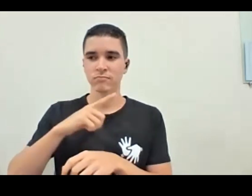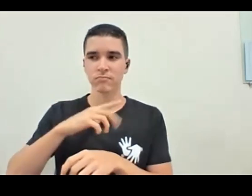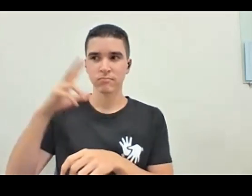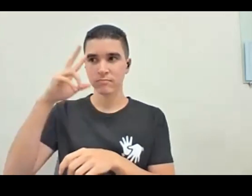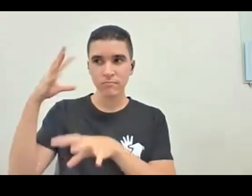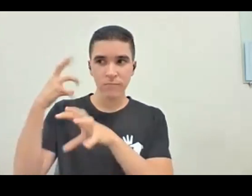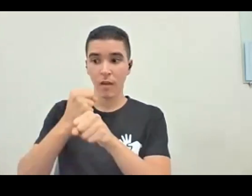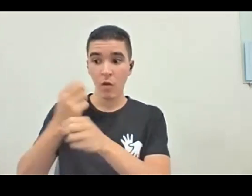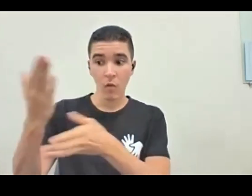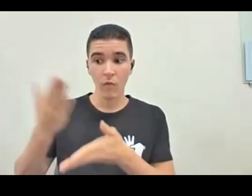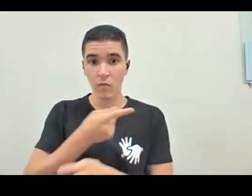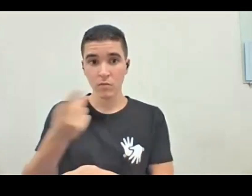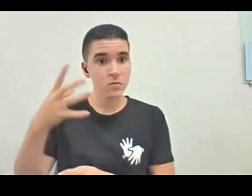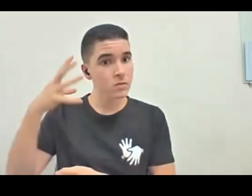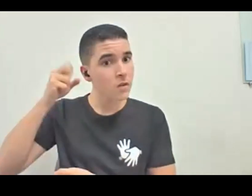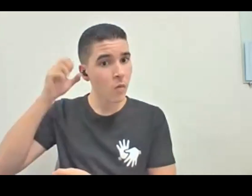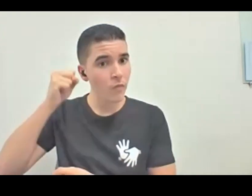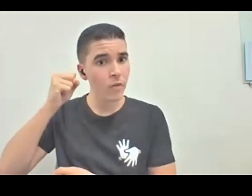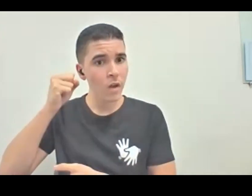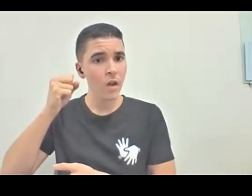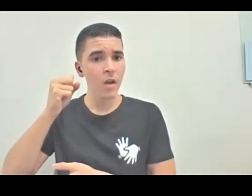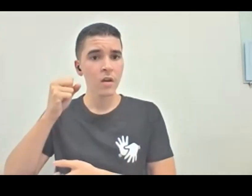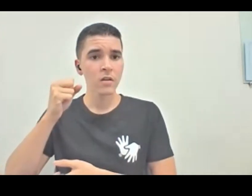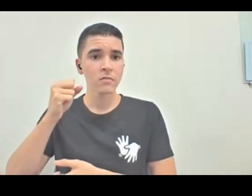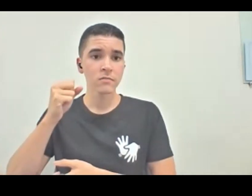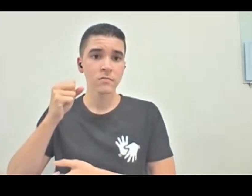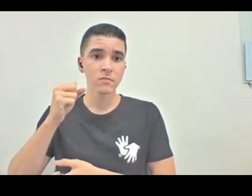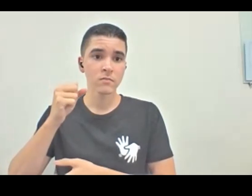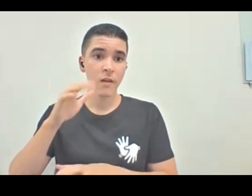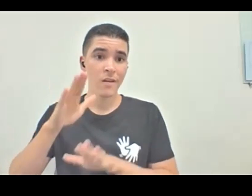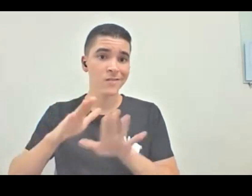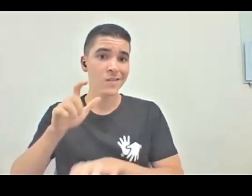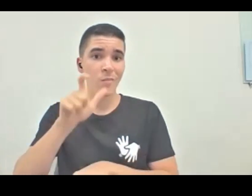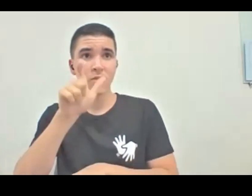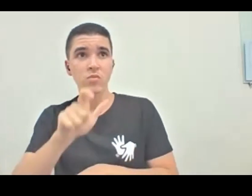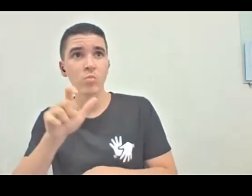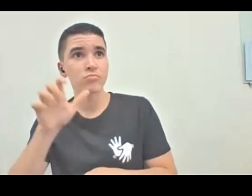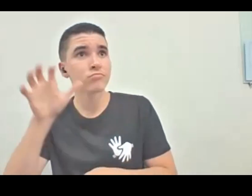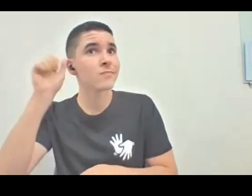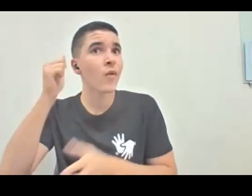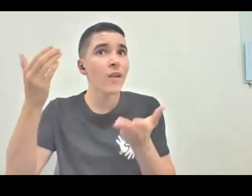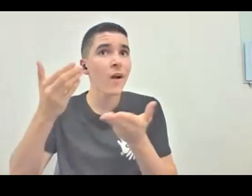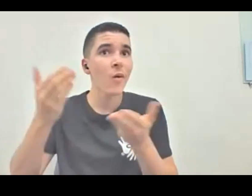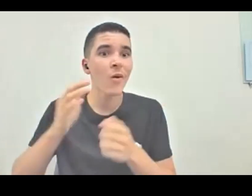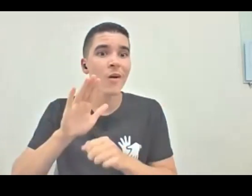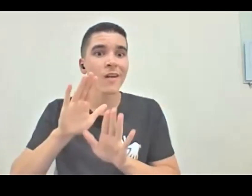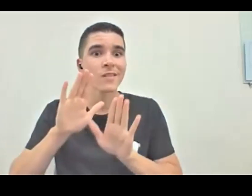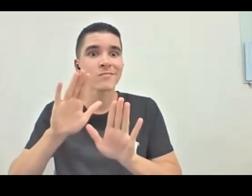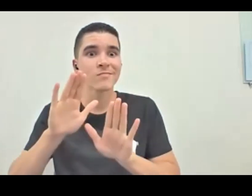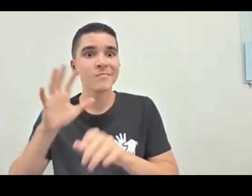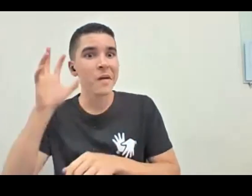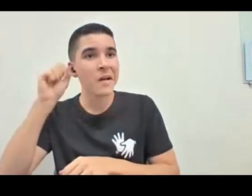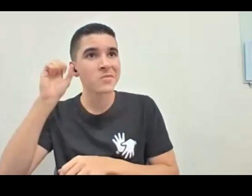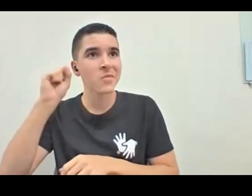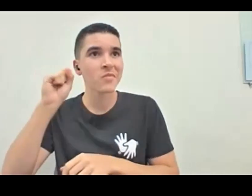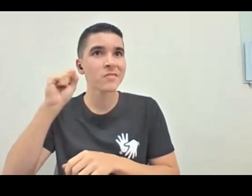ouvindo, inclusive quem não está ouvindo ao vivo, quem vai ouvir isso, espero no registro daqui alguns anos,